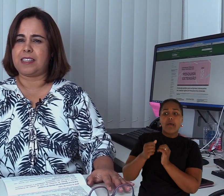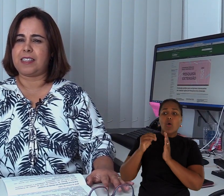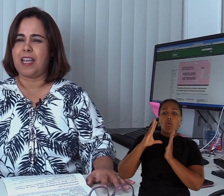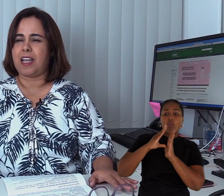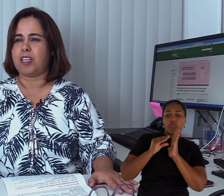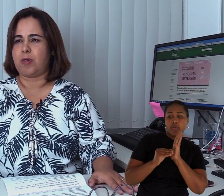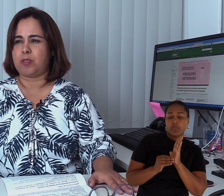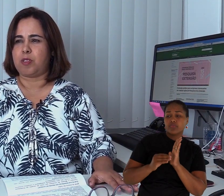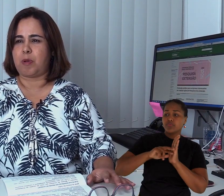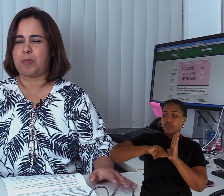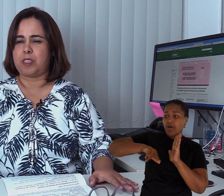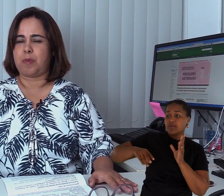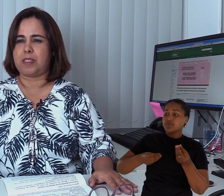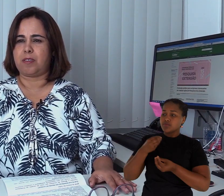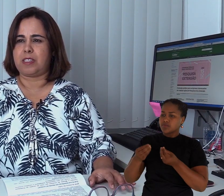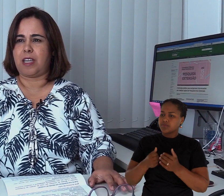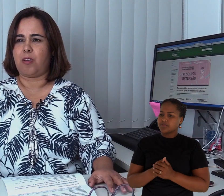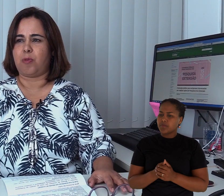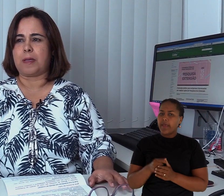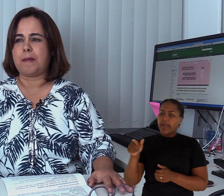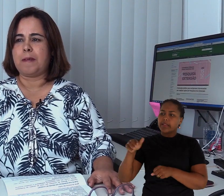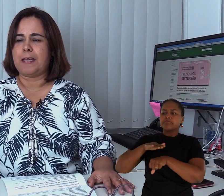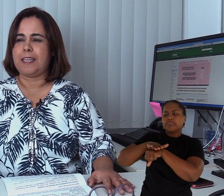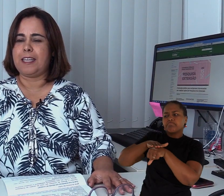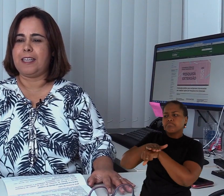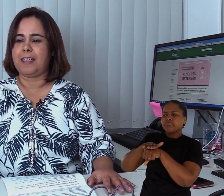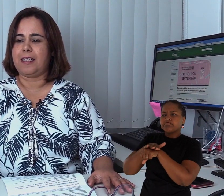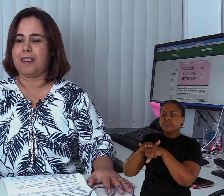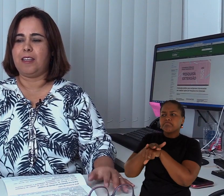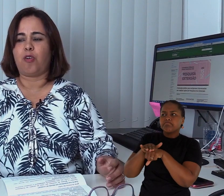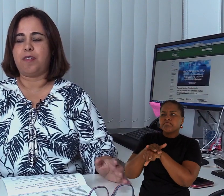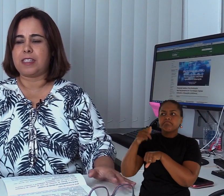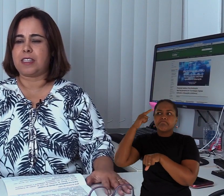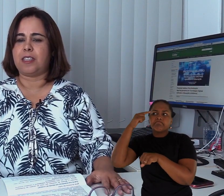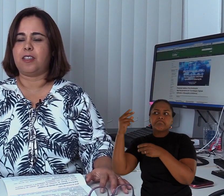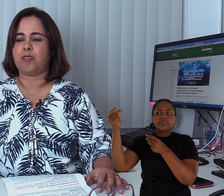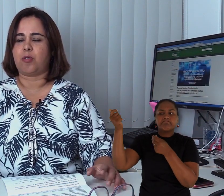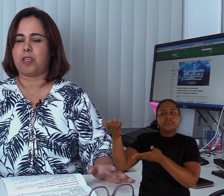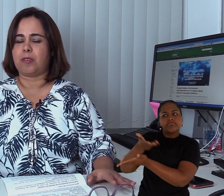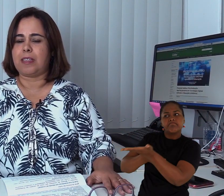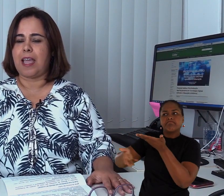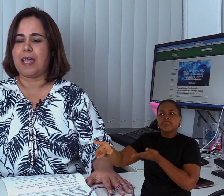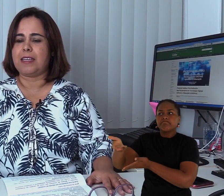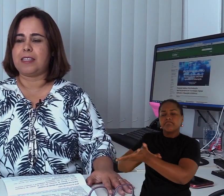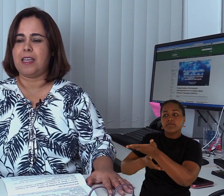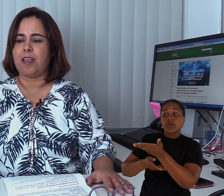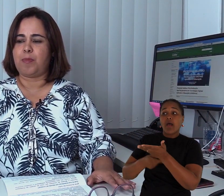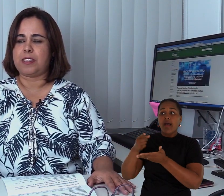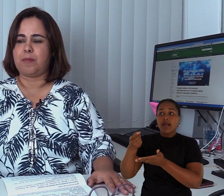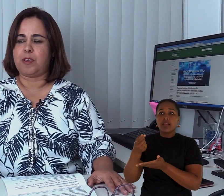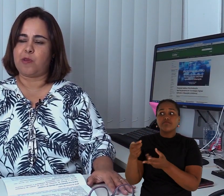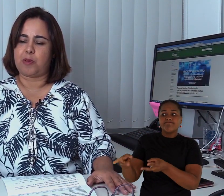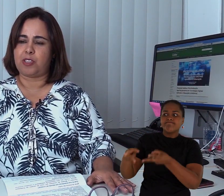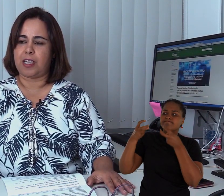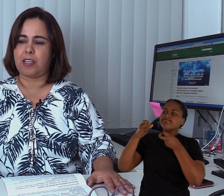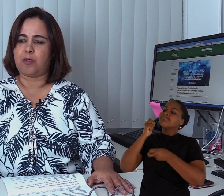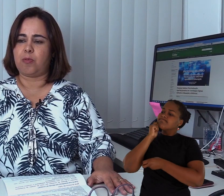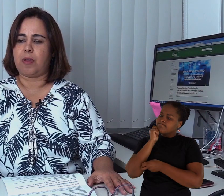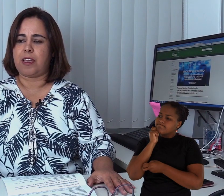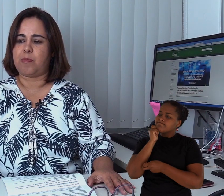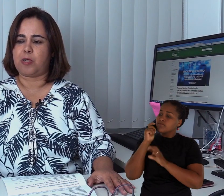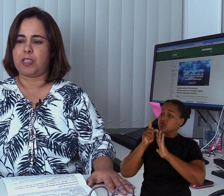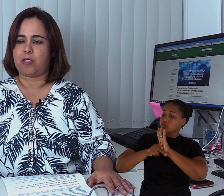necessárias adequações para a participação dessa aluna. E conversando, trocando ideias, eu percebi que o